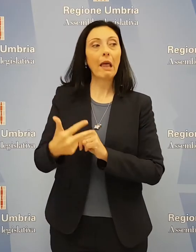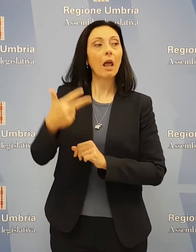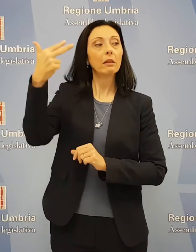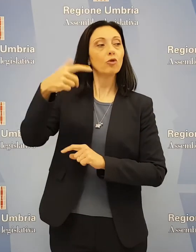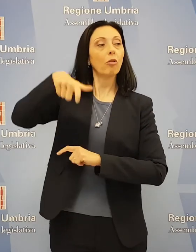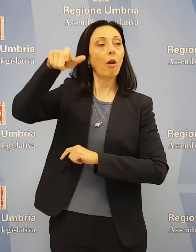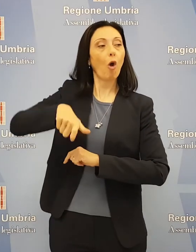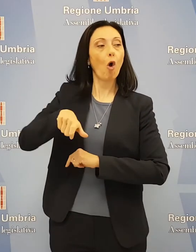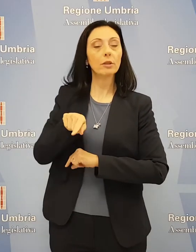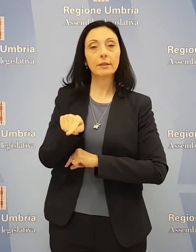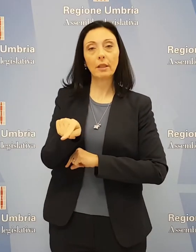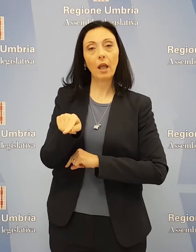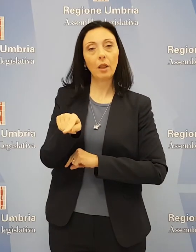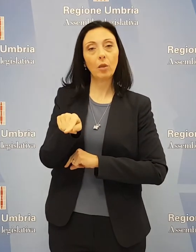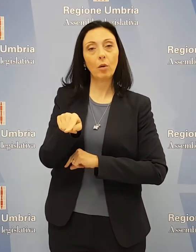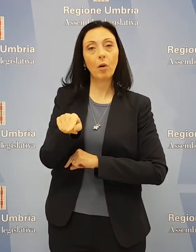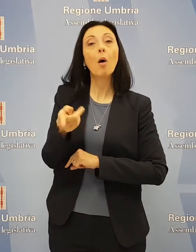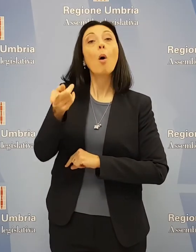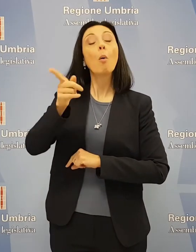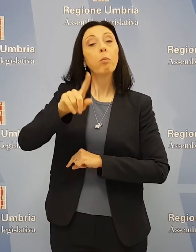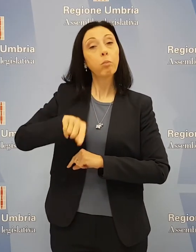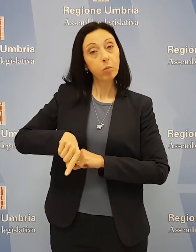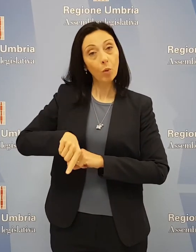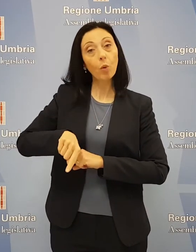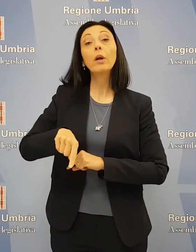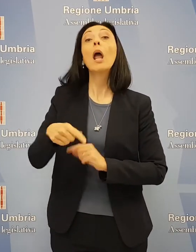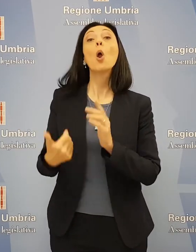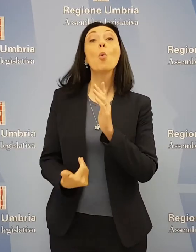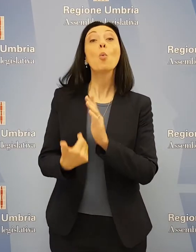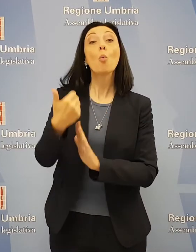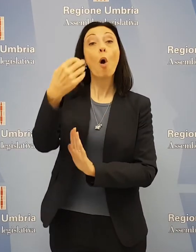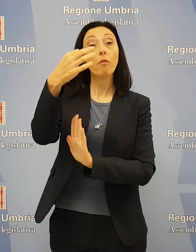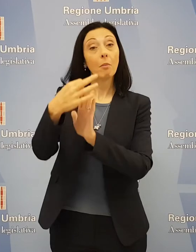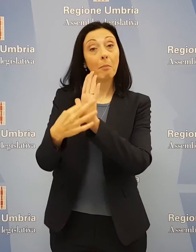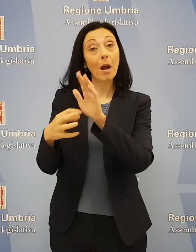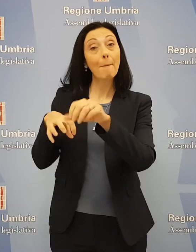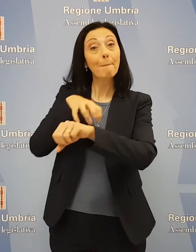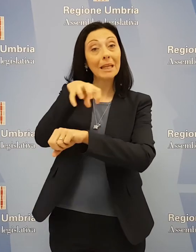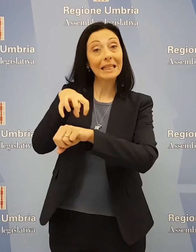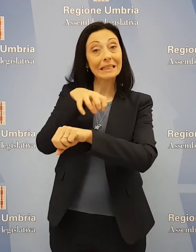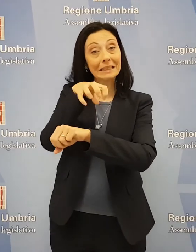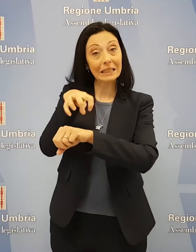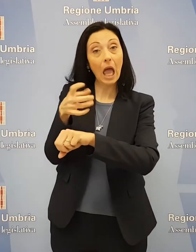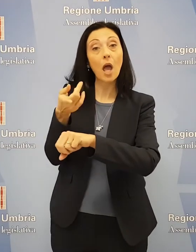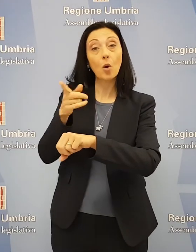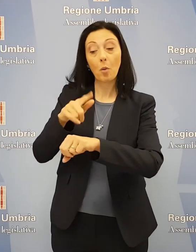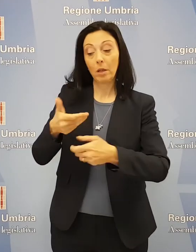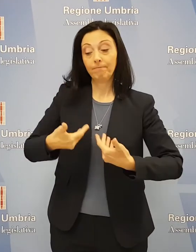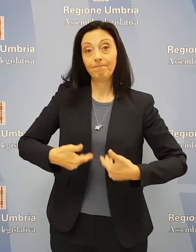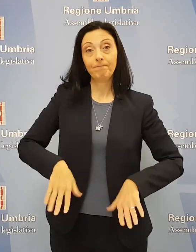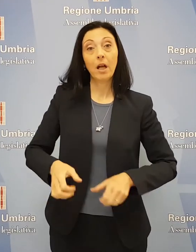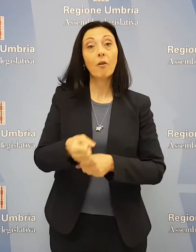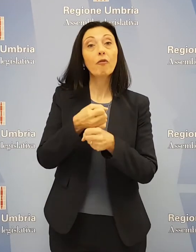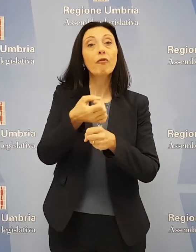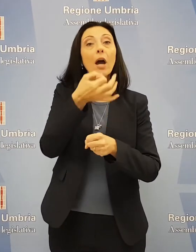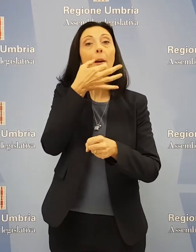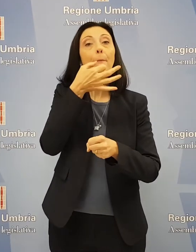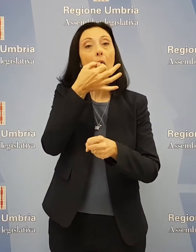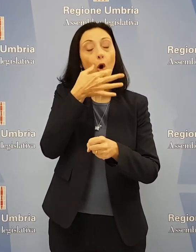forzoso di tre giorni e perché non vengono applicate le nuove linee guida ministeriali sull'interruzione di gravidanza farmacologica